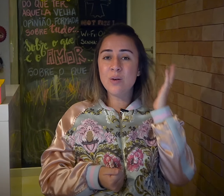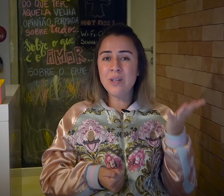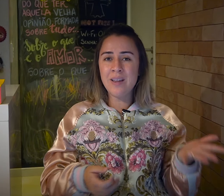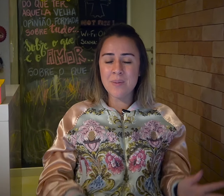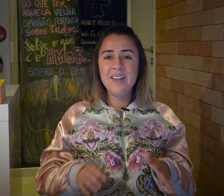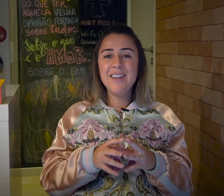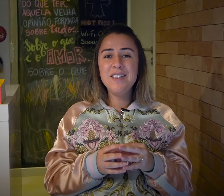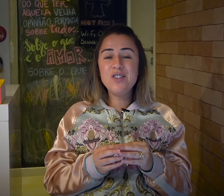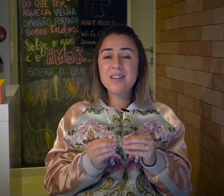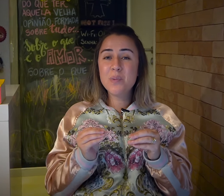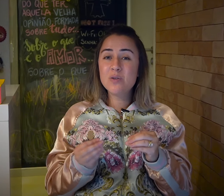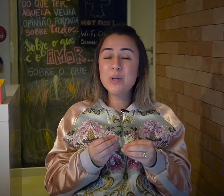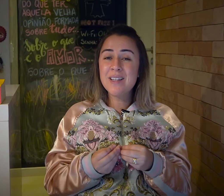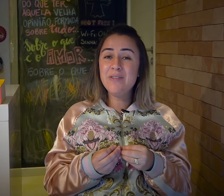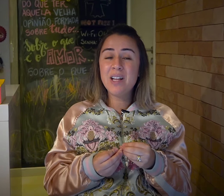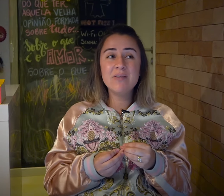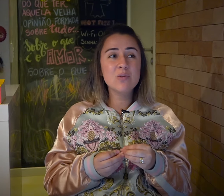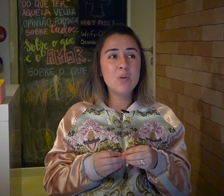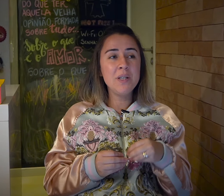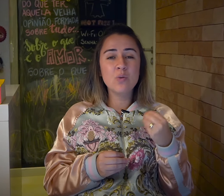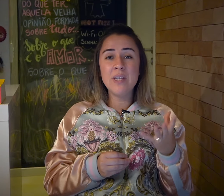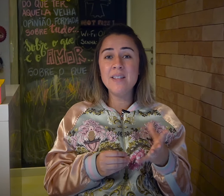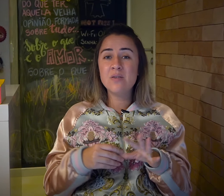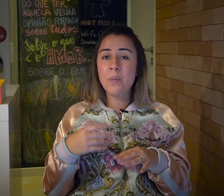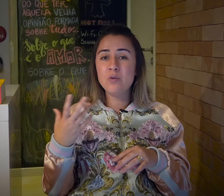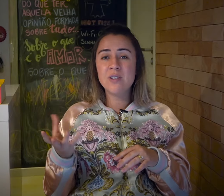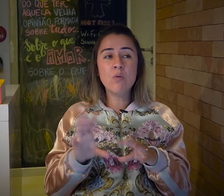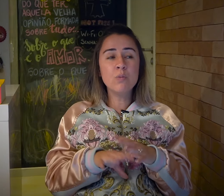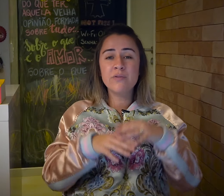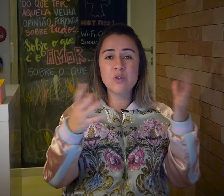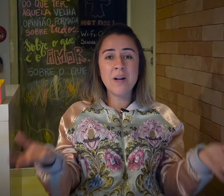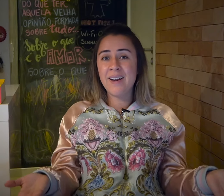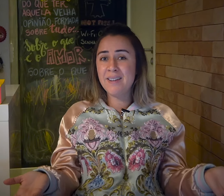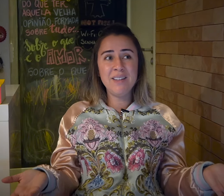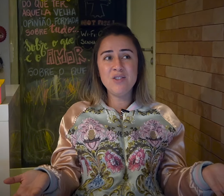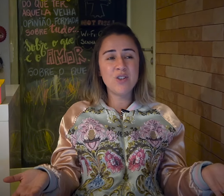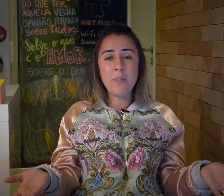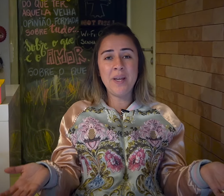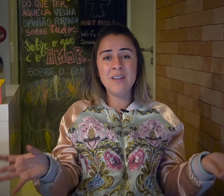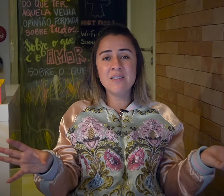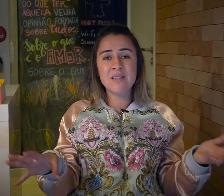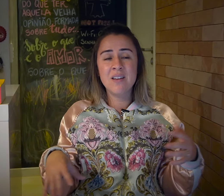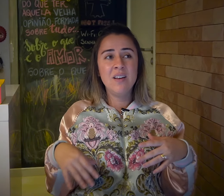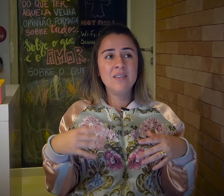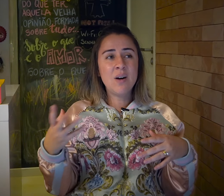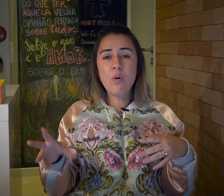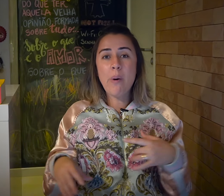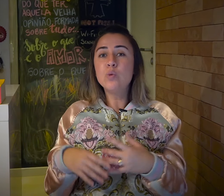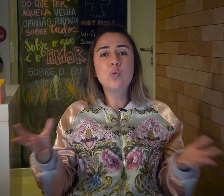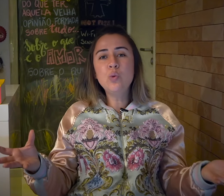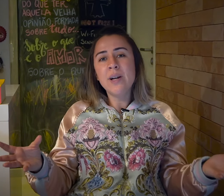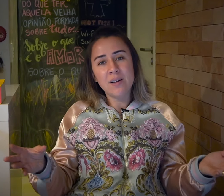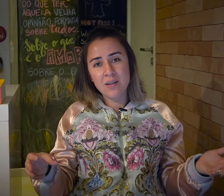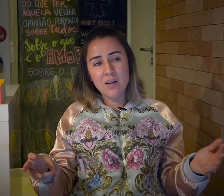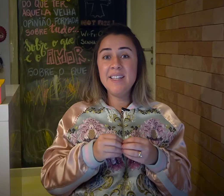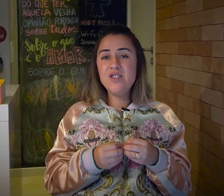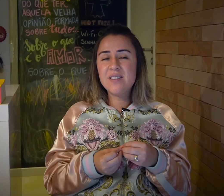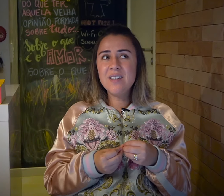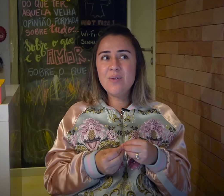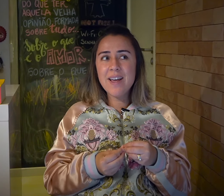aldeia. E ele disse que as pessoas ali falavam sobre surdez e sobre audição como se fosse uma característica apenas tal qual a altura. Ele disse que não é